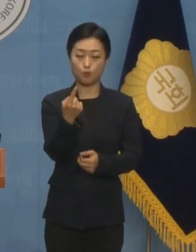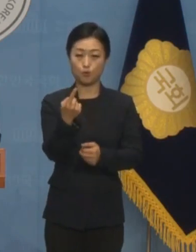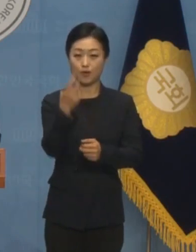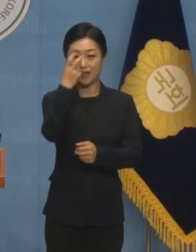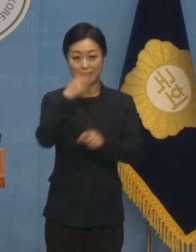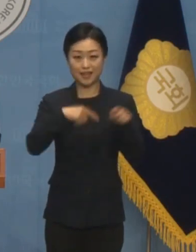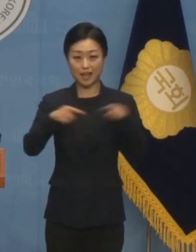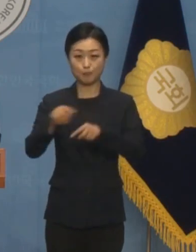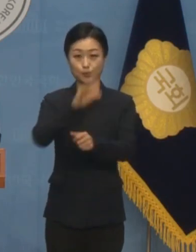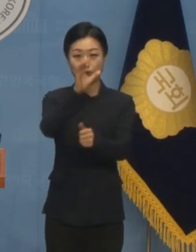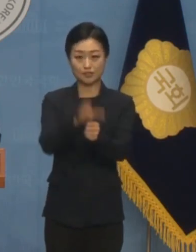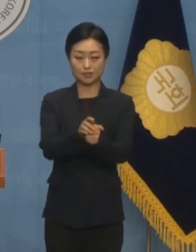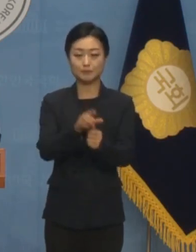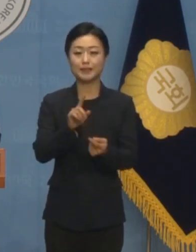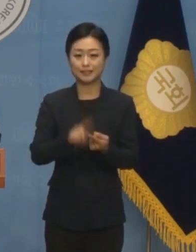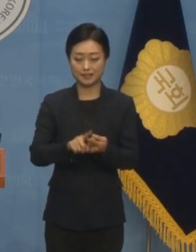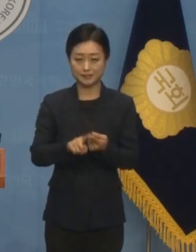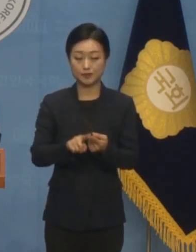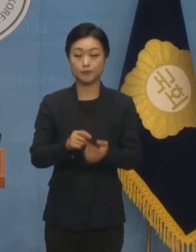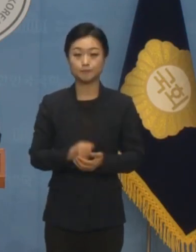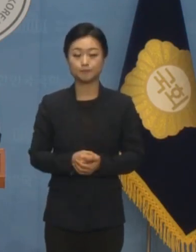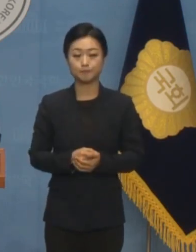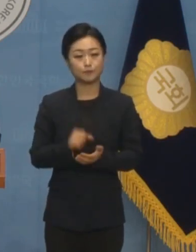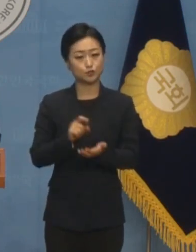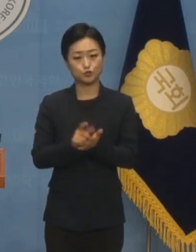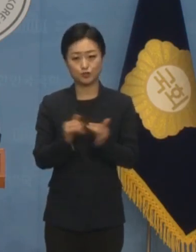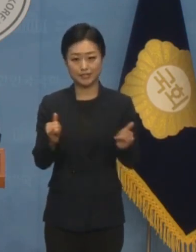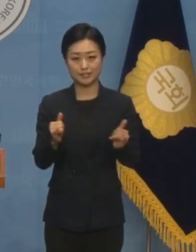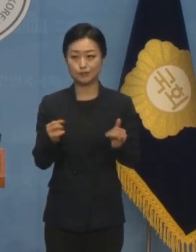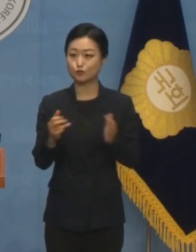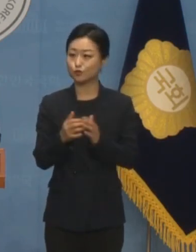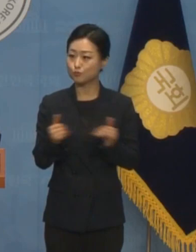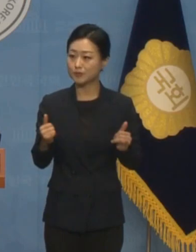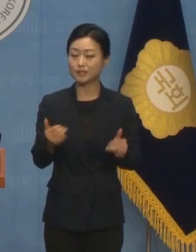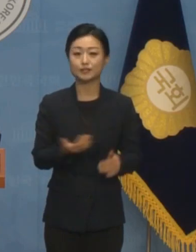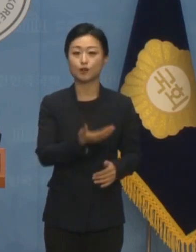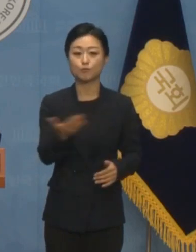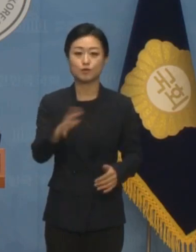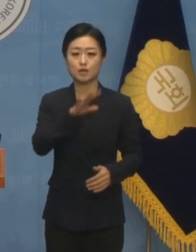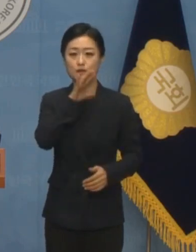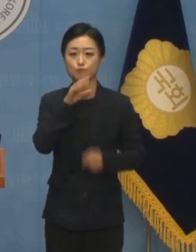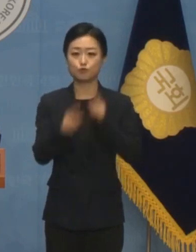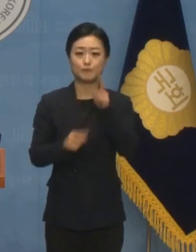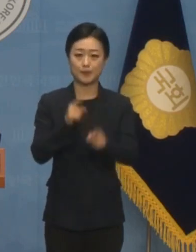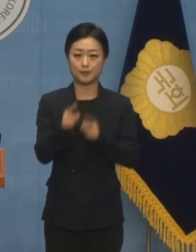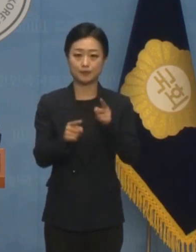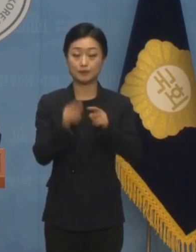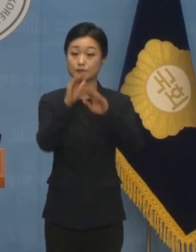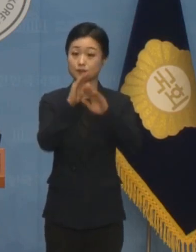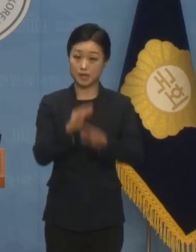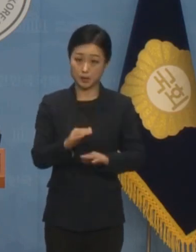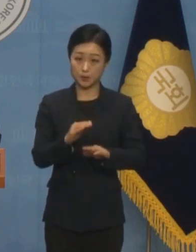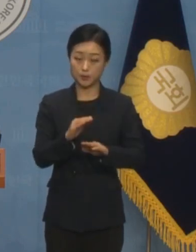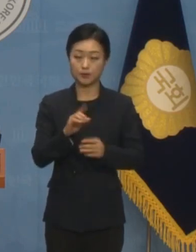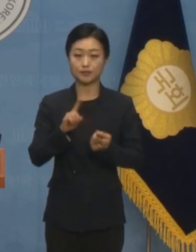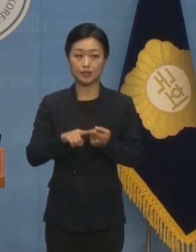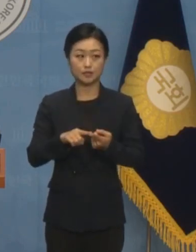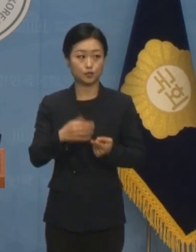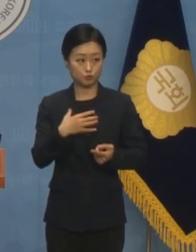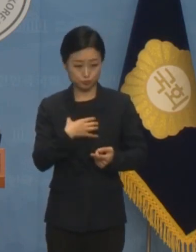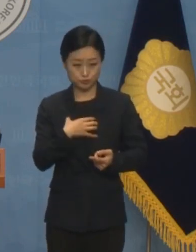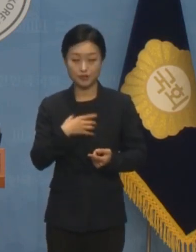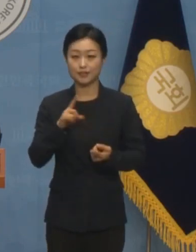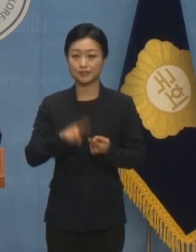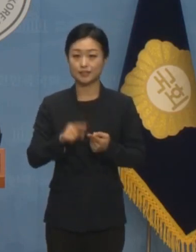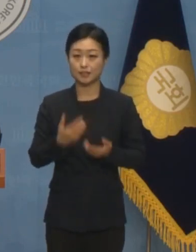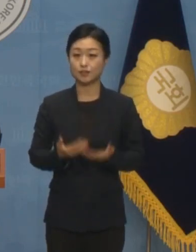감독선임을 둘러싼 축구인과 국민들의 강한 불신과 심각한 우려를 전달하고